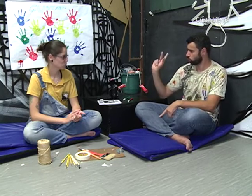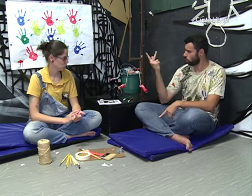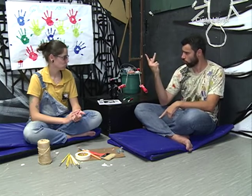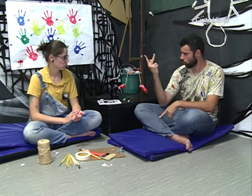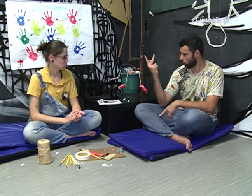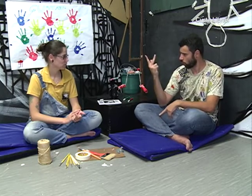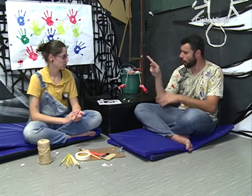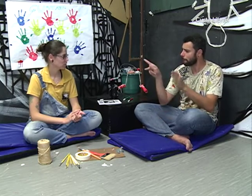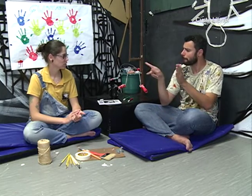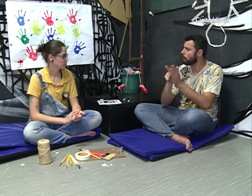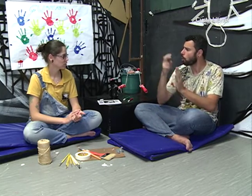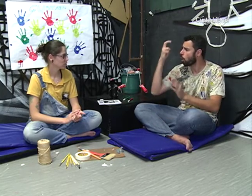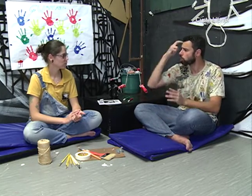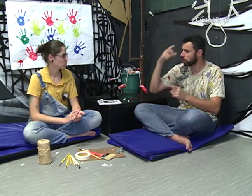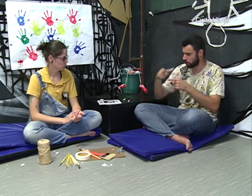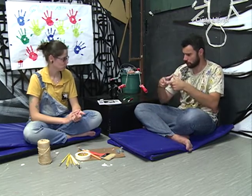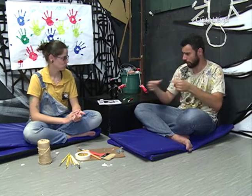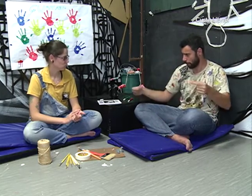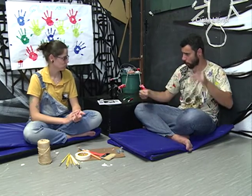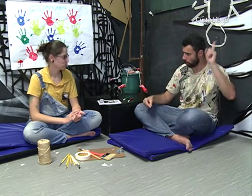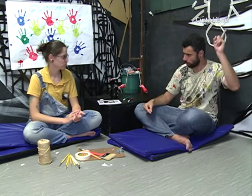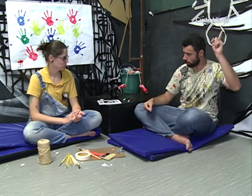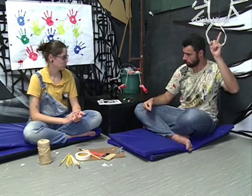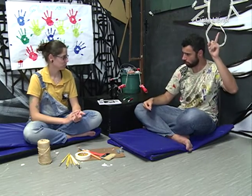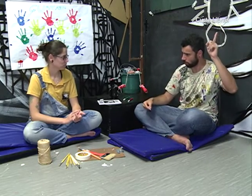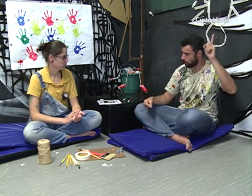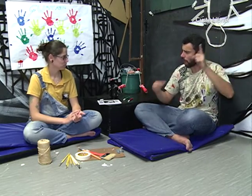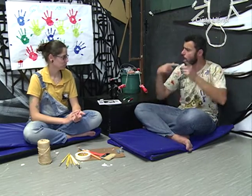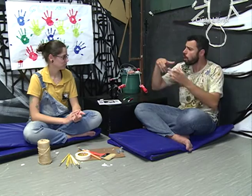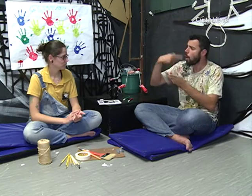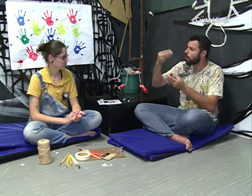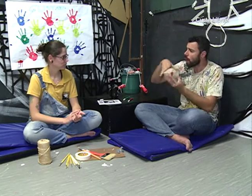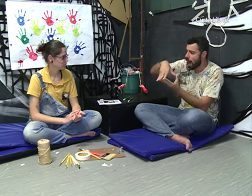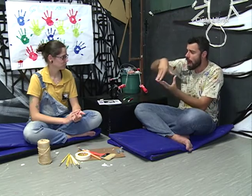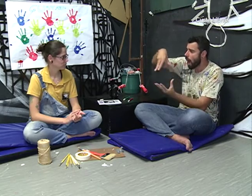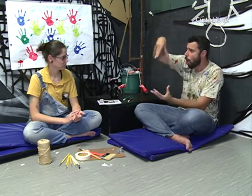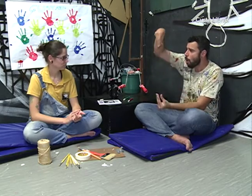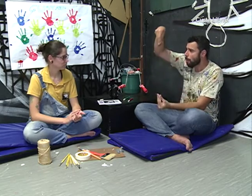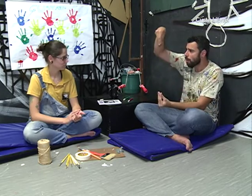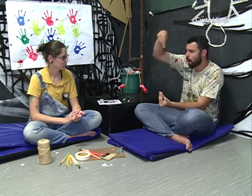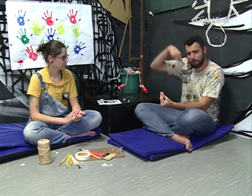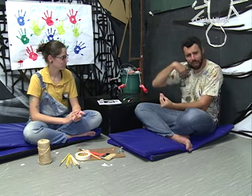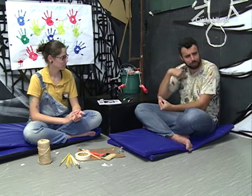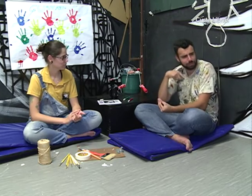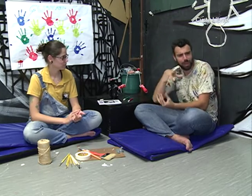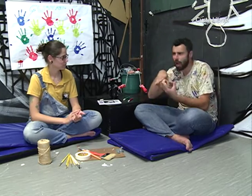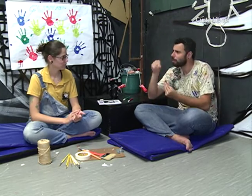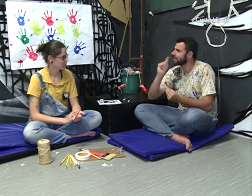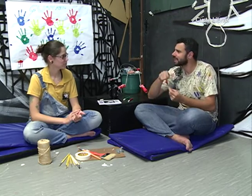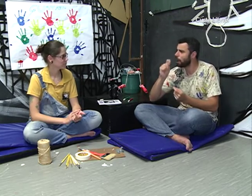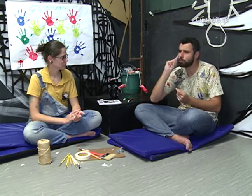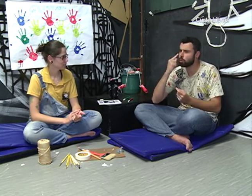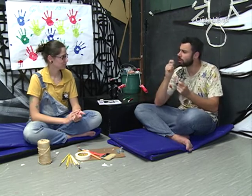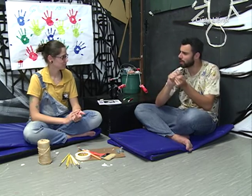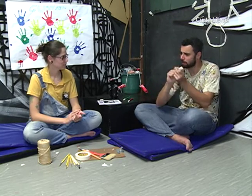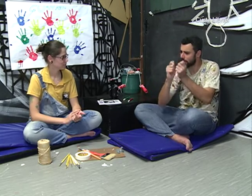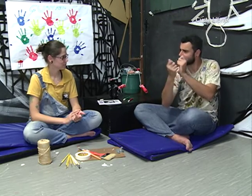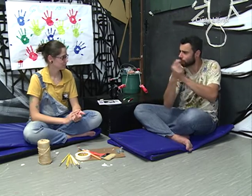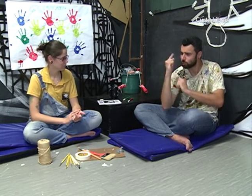Assisti uma apresentação de butô, próprio da cultura do Japão. Fala sobre a alma japonesa e eu pensei em